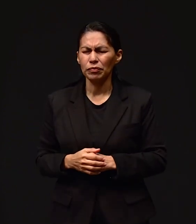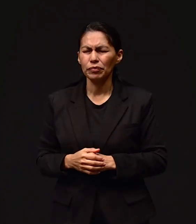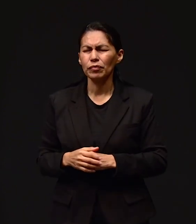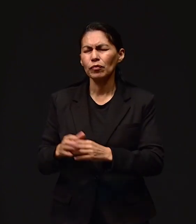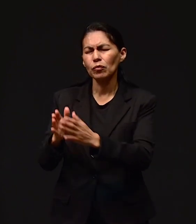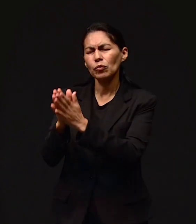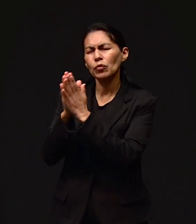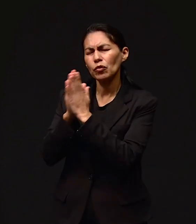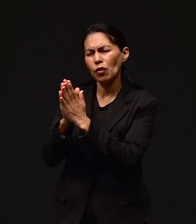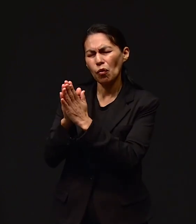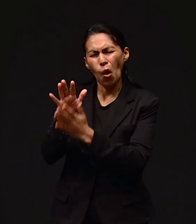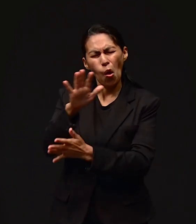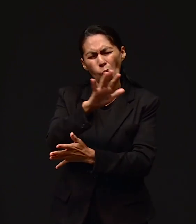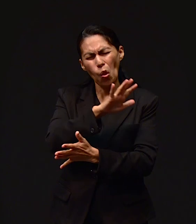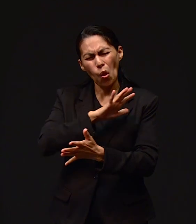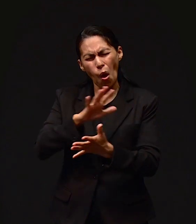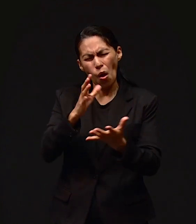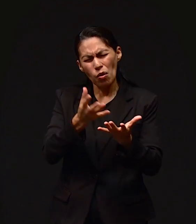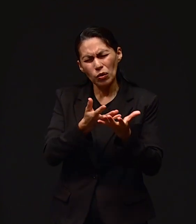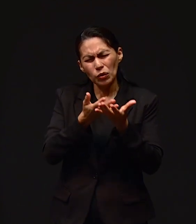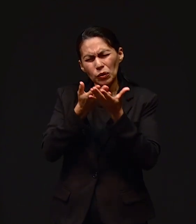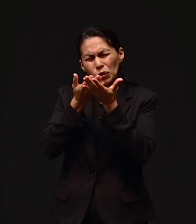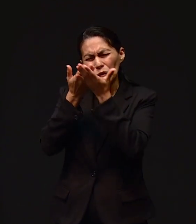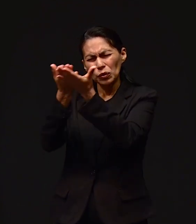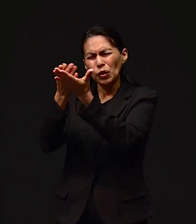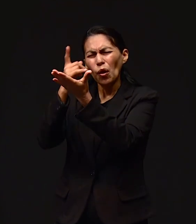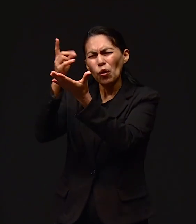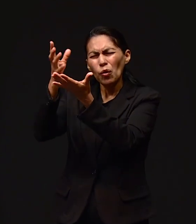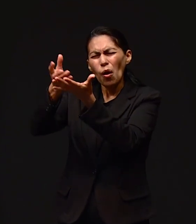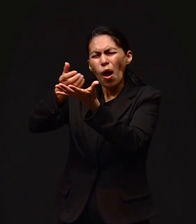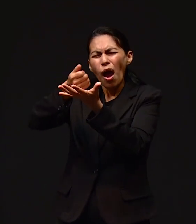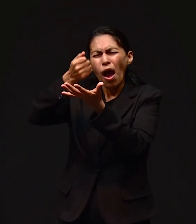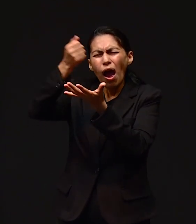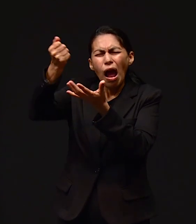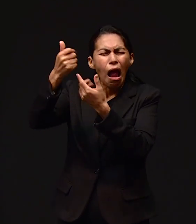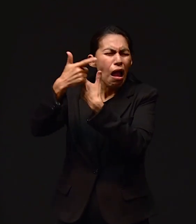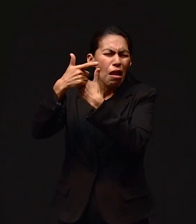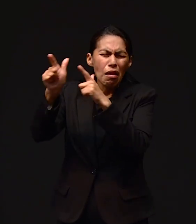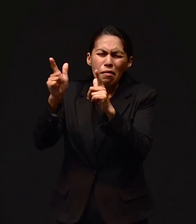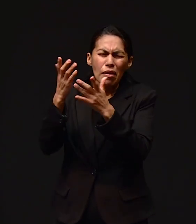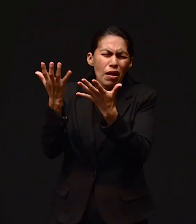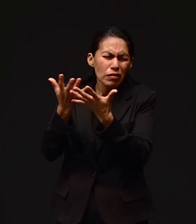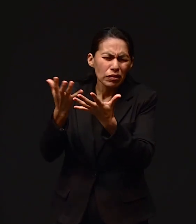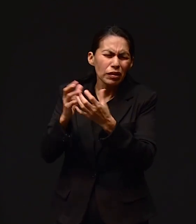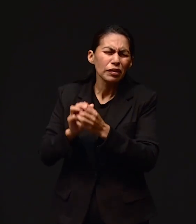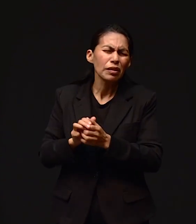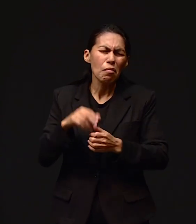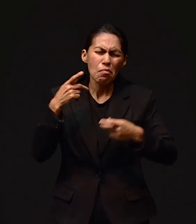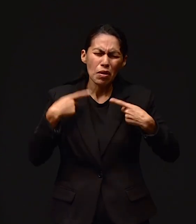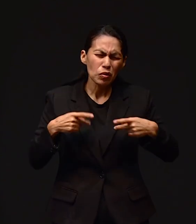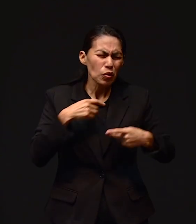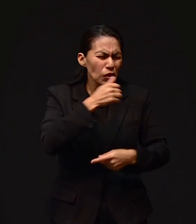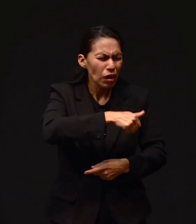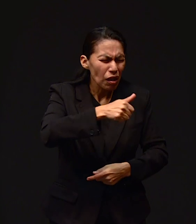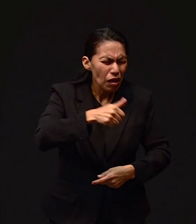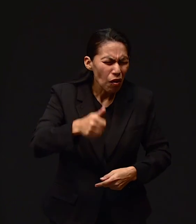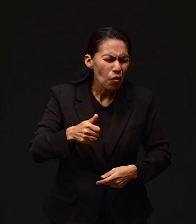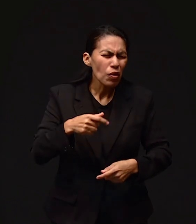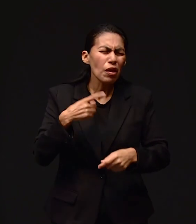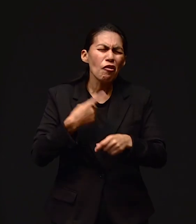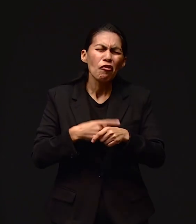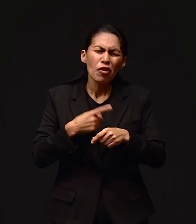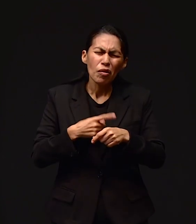Hazte presente En cada situación De cada padre afligido De cada madre Y de cada